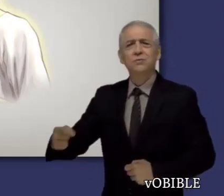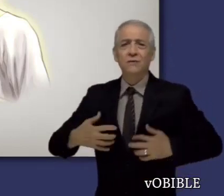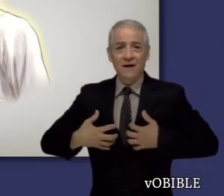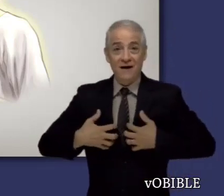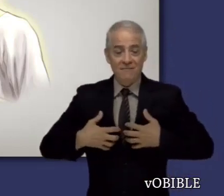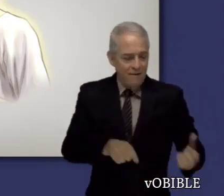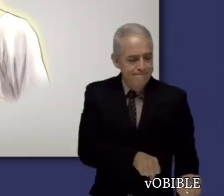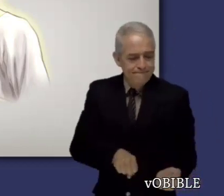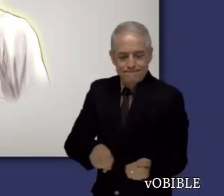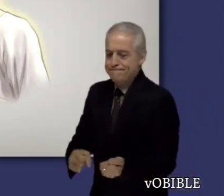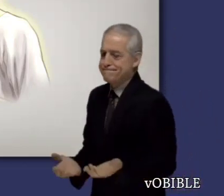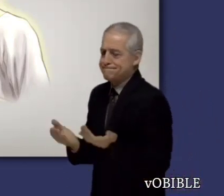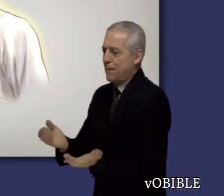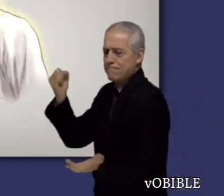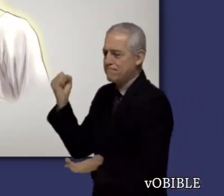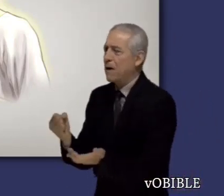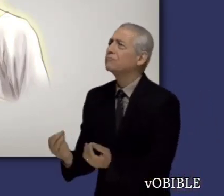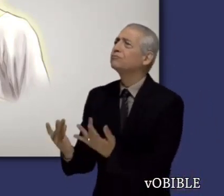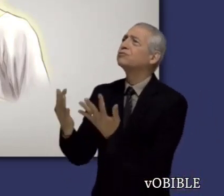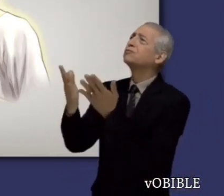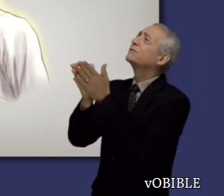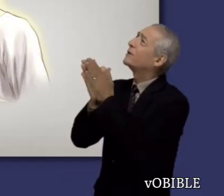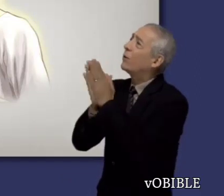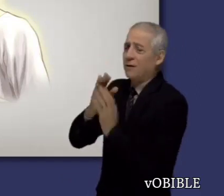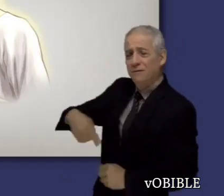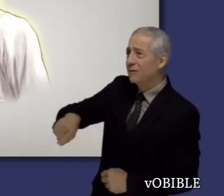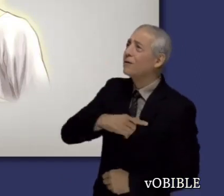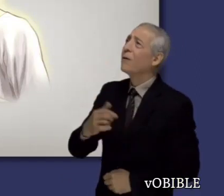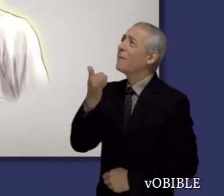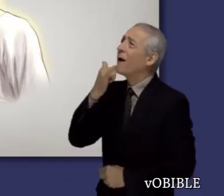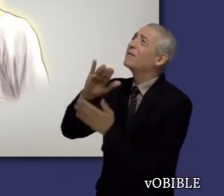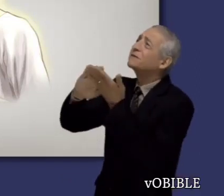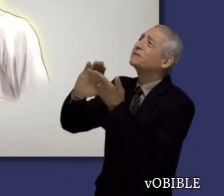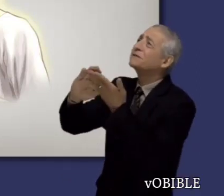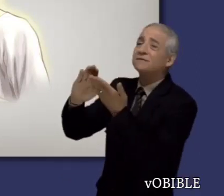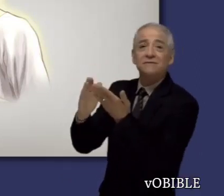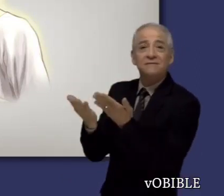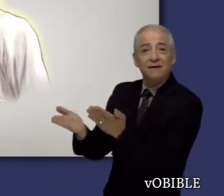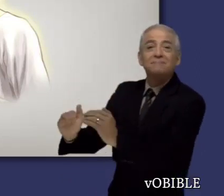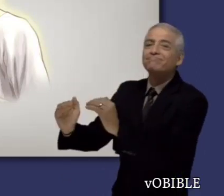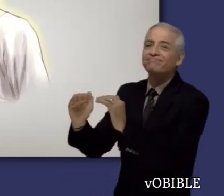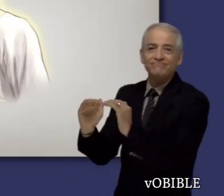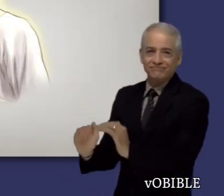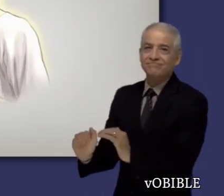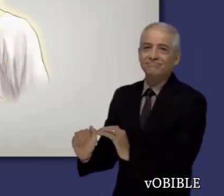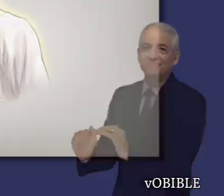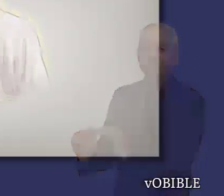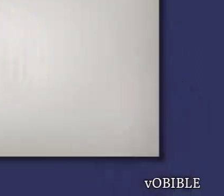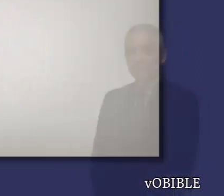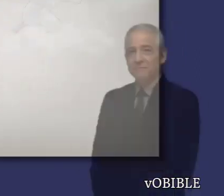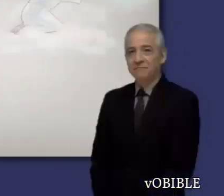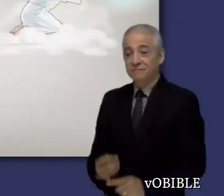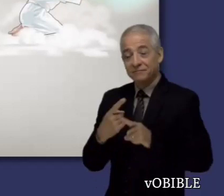que ofrecer sacrificios todos los días por los pecados del pueblo, y ofrecían sacrificios de animales que tenían un valor limitado.